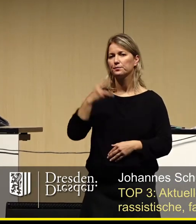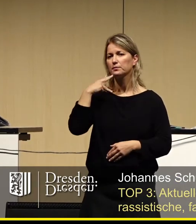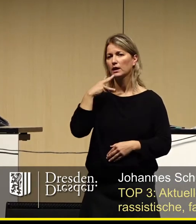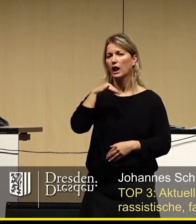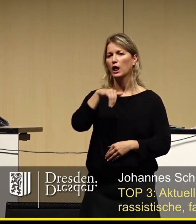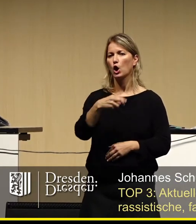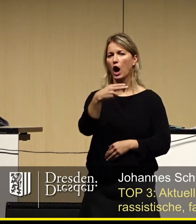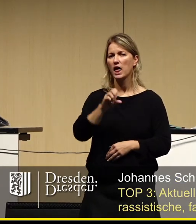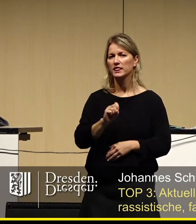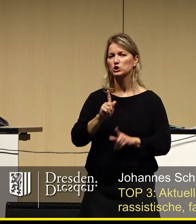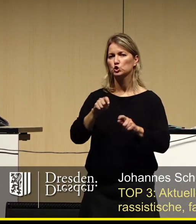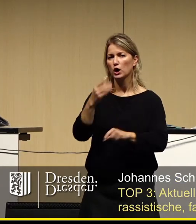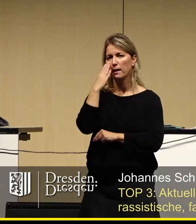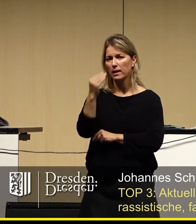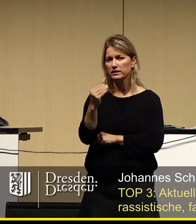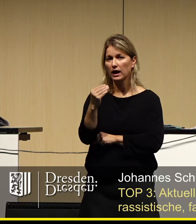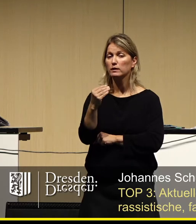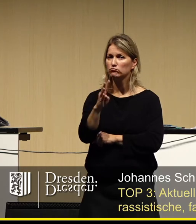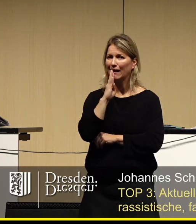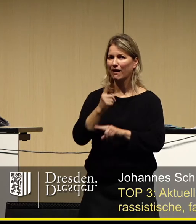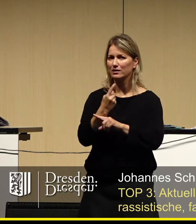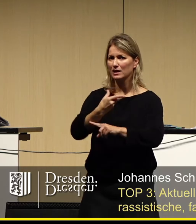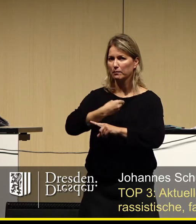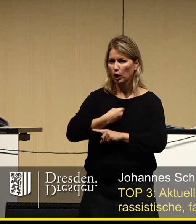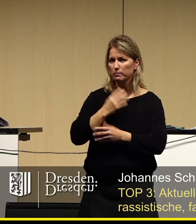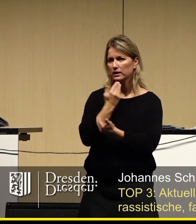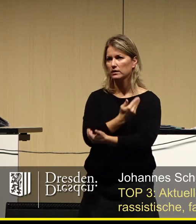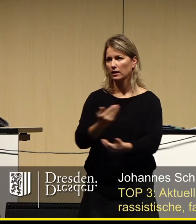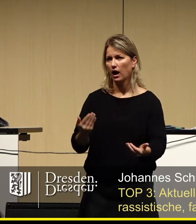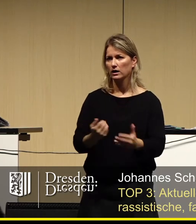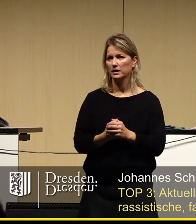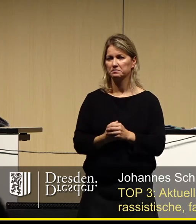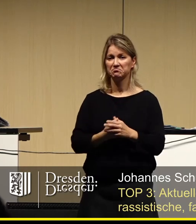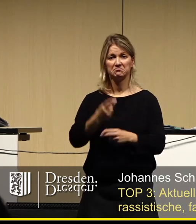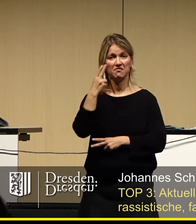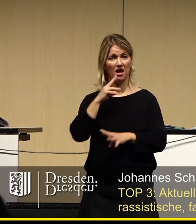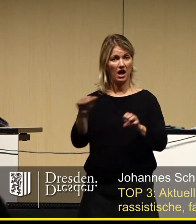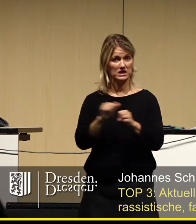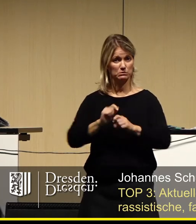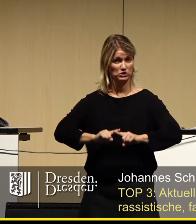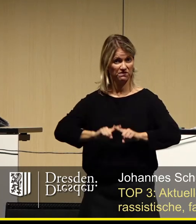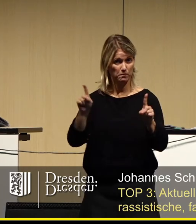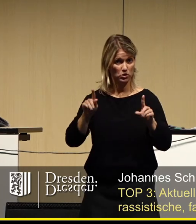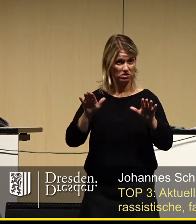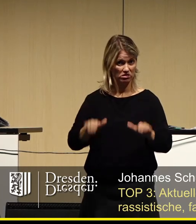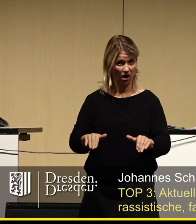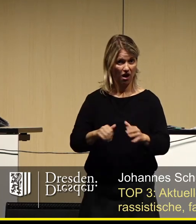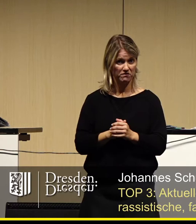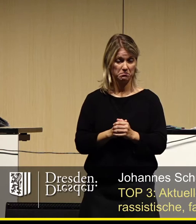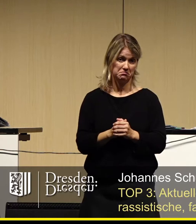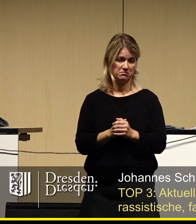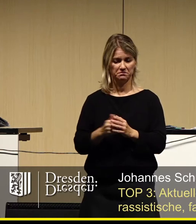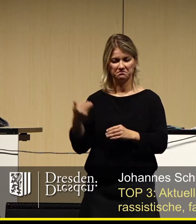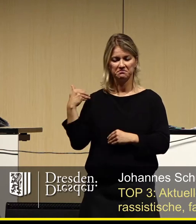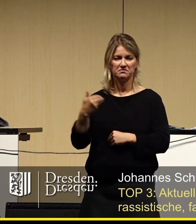Schumann und ich bedanke mich für die mir eingeräumte Redezeit. Darf Rassismus verboten werden? Nach fast sechs Jahren